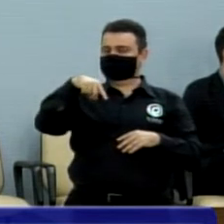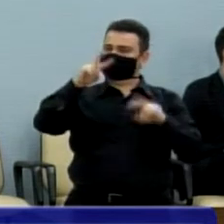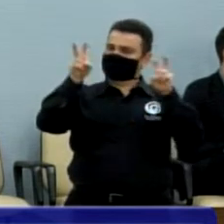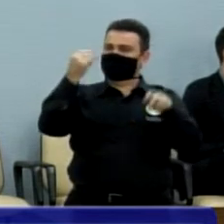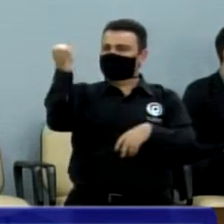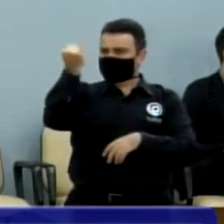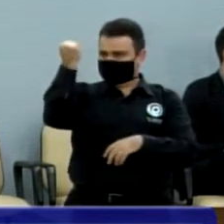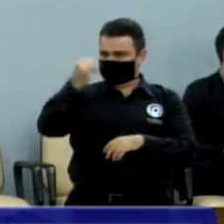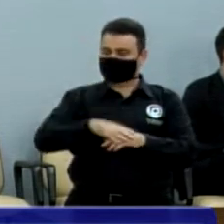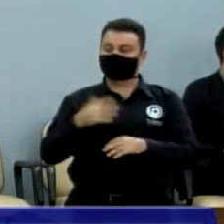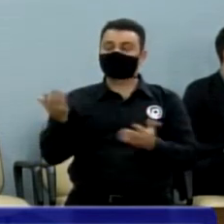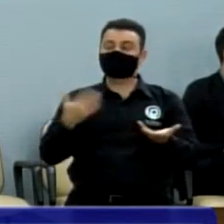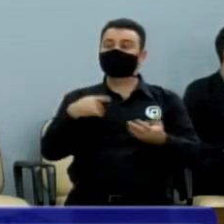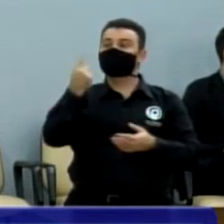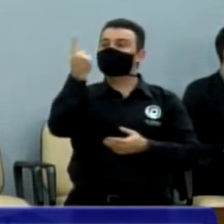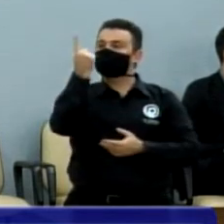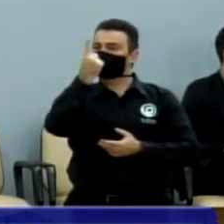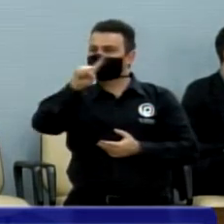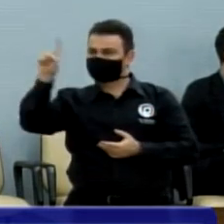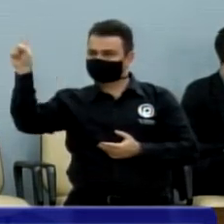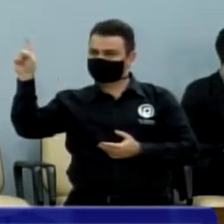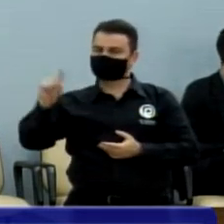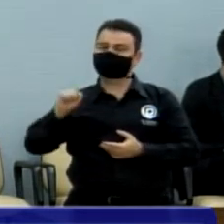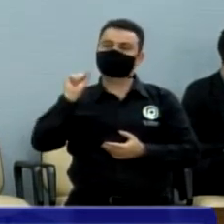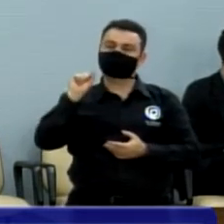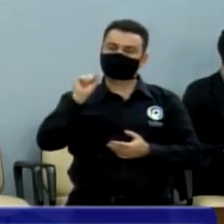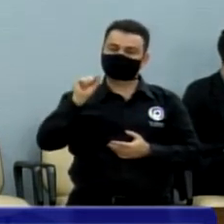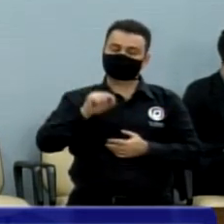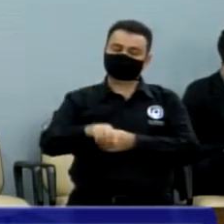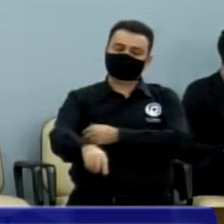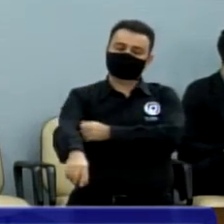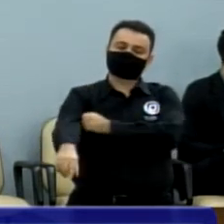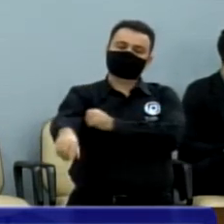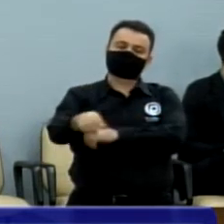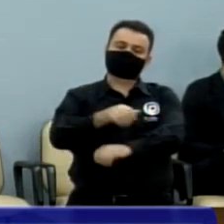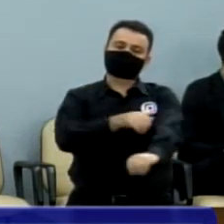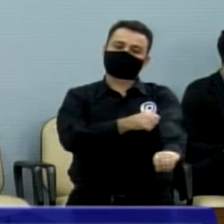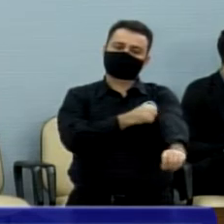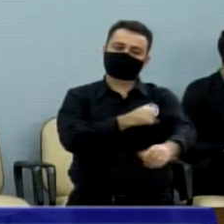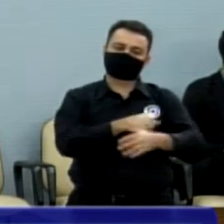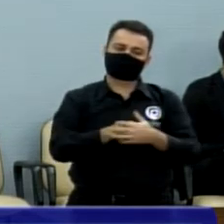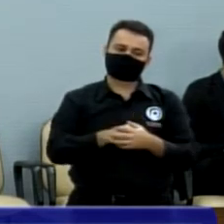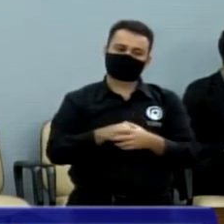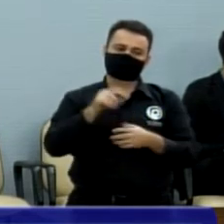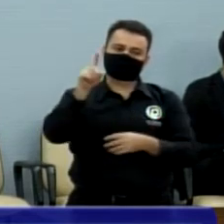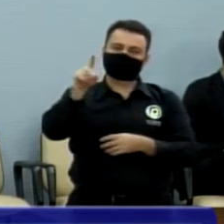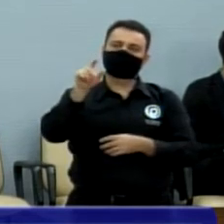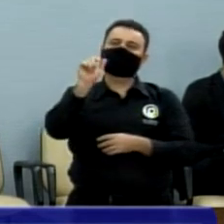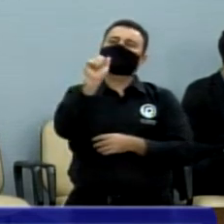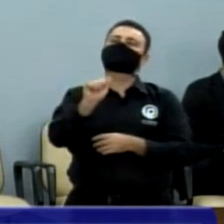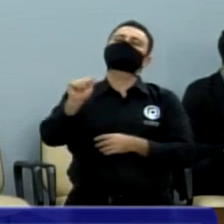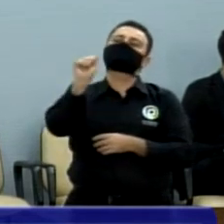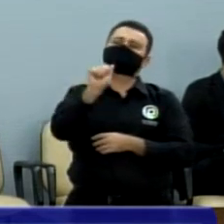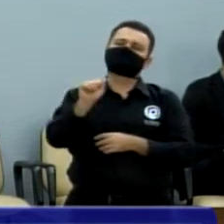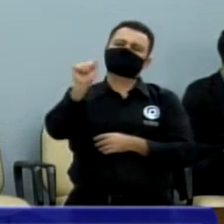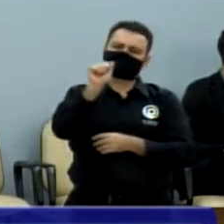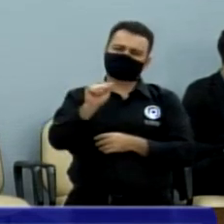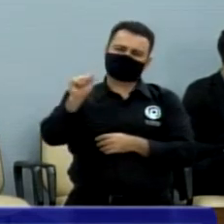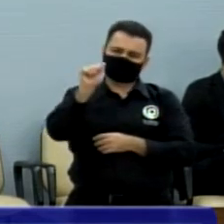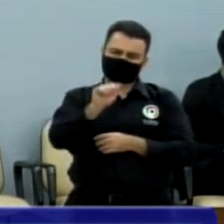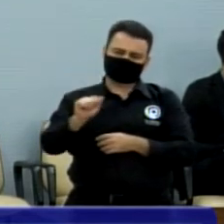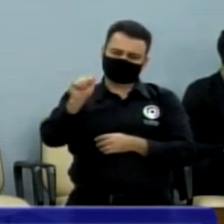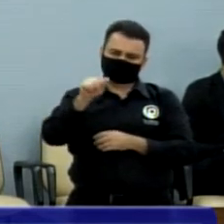E, para finalizar, eu fui procurado pelo Ezequiel Rodrigues, que é o representante da Associação de Moradores dos